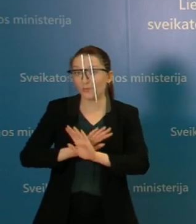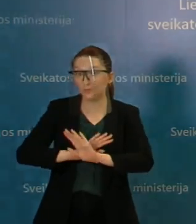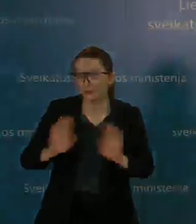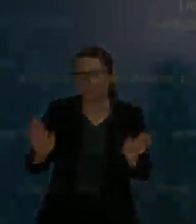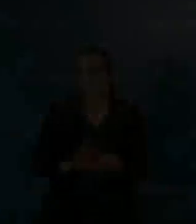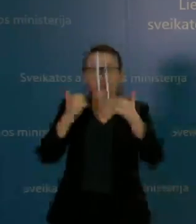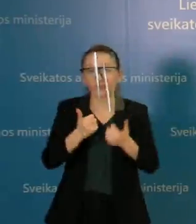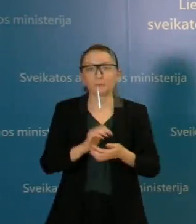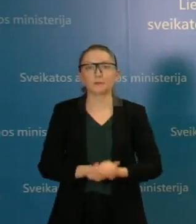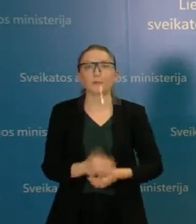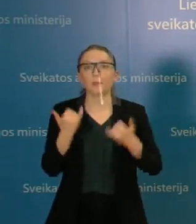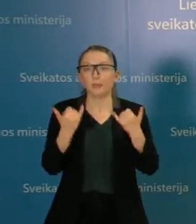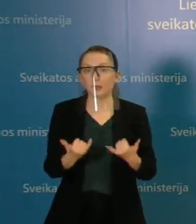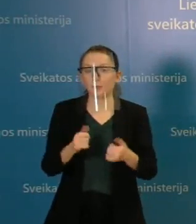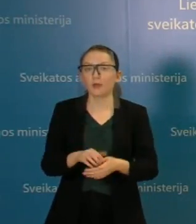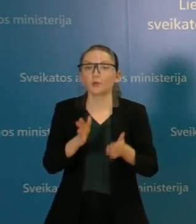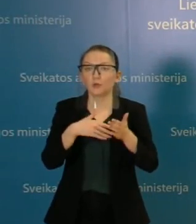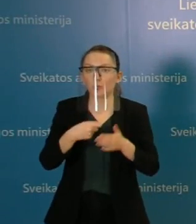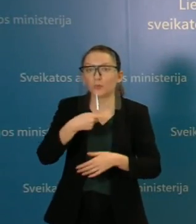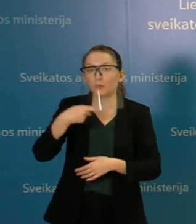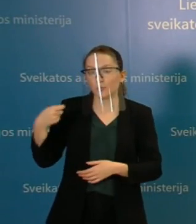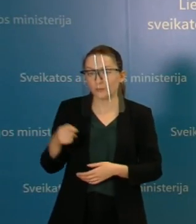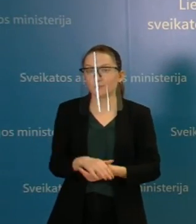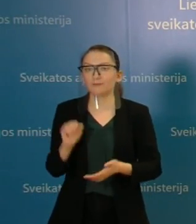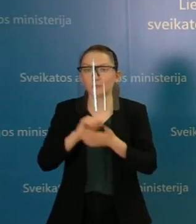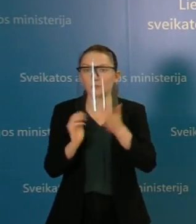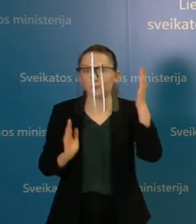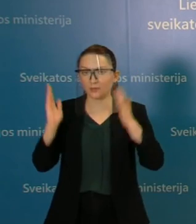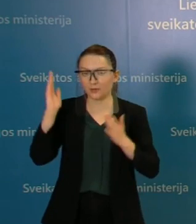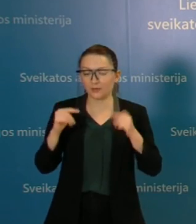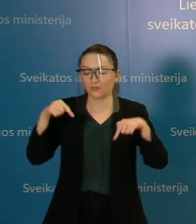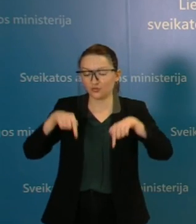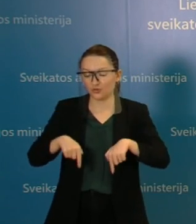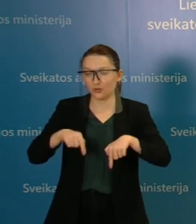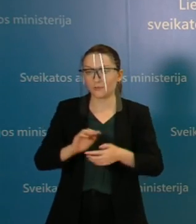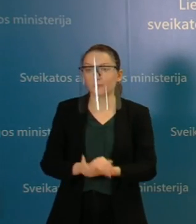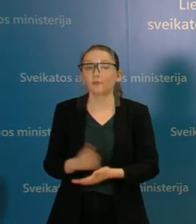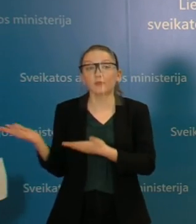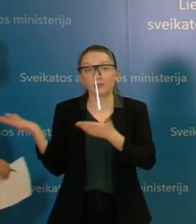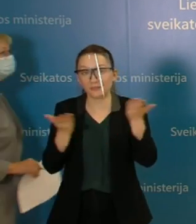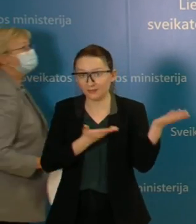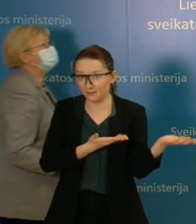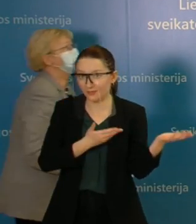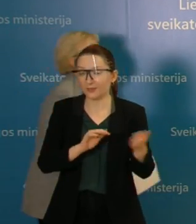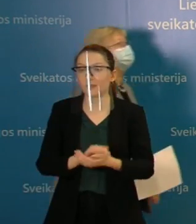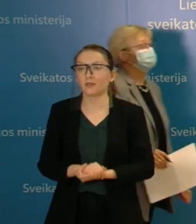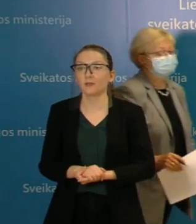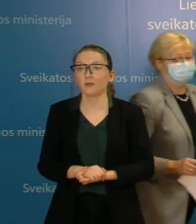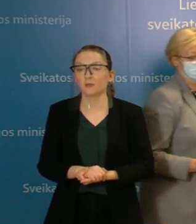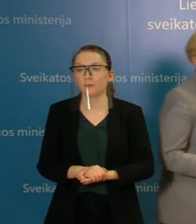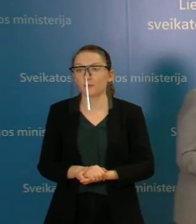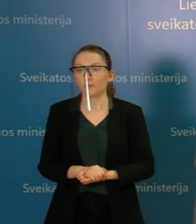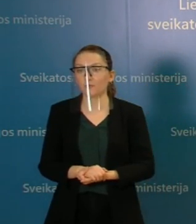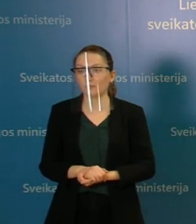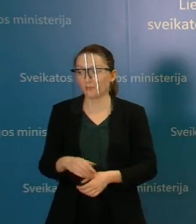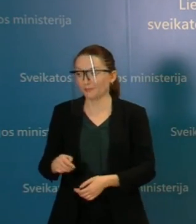Ačiū, ministrų. Na, o dabar tesėme spaudos konferenciją čia vietoje ir kviečiu prie tribunėlės mūsų